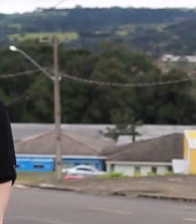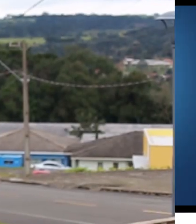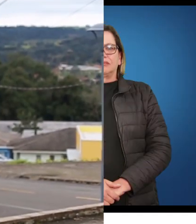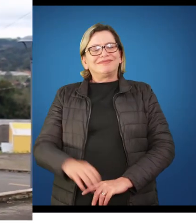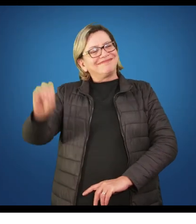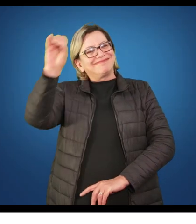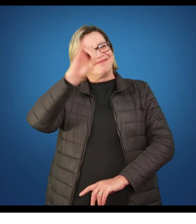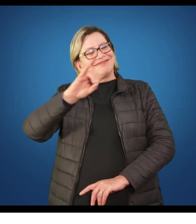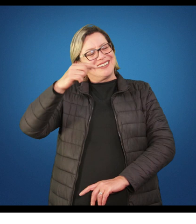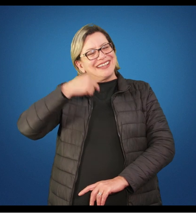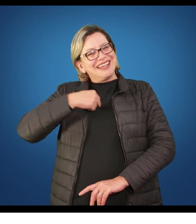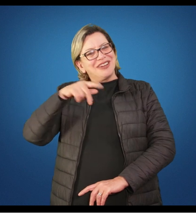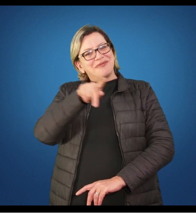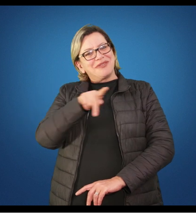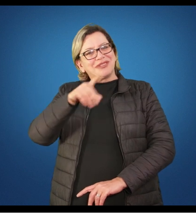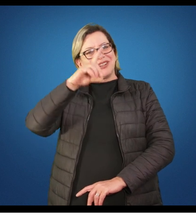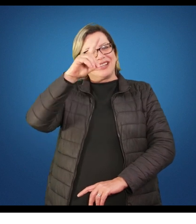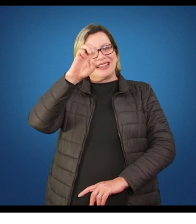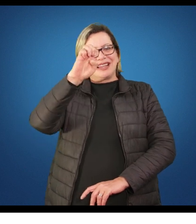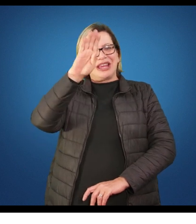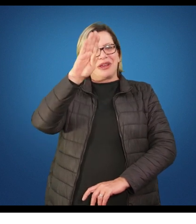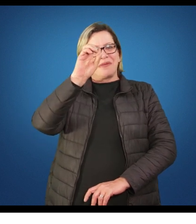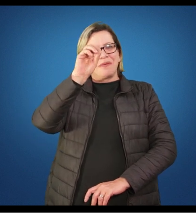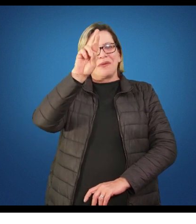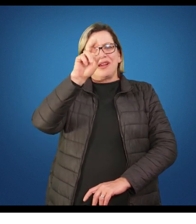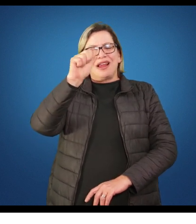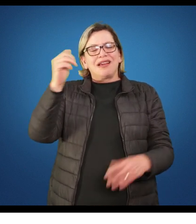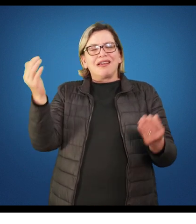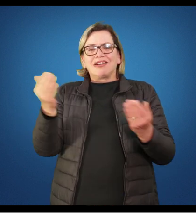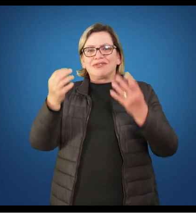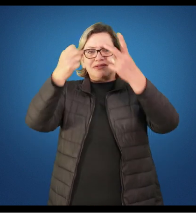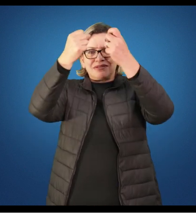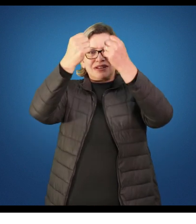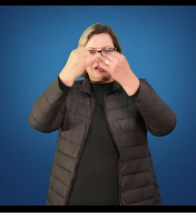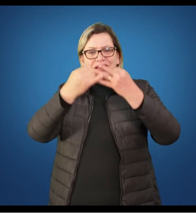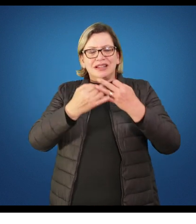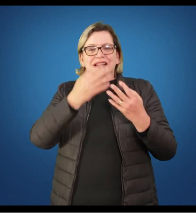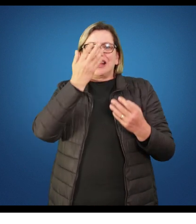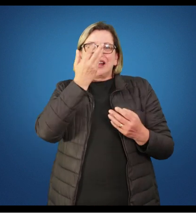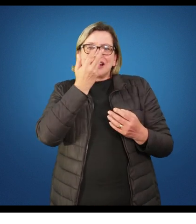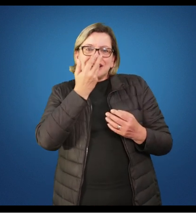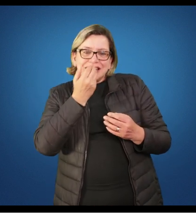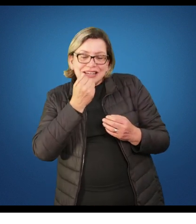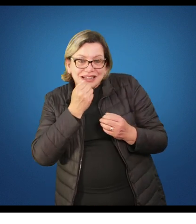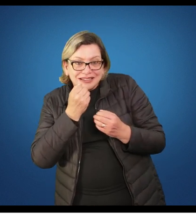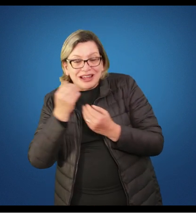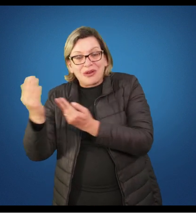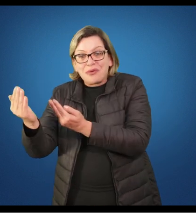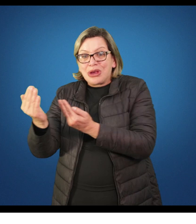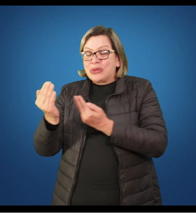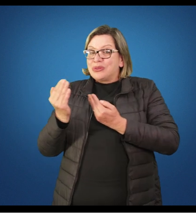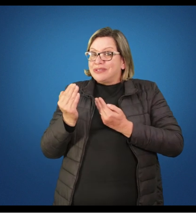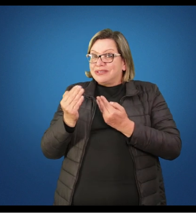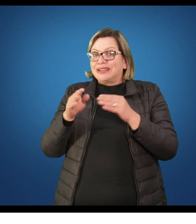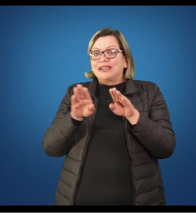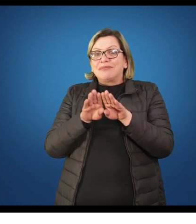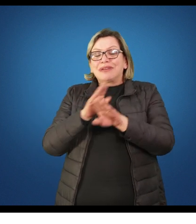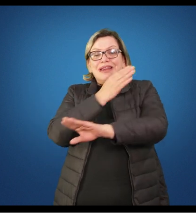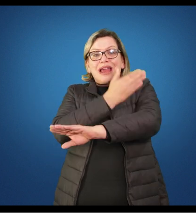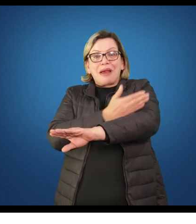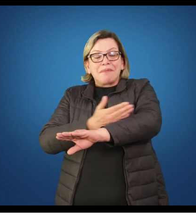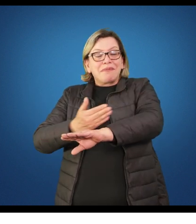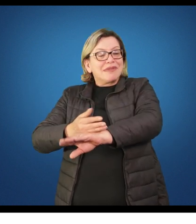Olá, sou a professora Débora Gomes e hoje vou falar para vocês então da criança, do adolescente e a prática